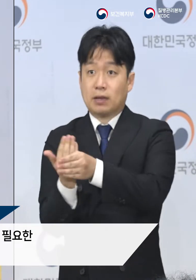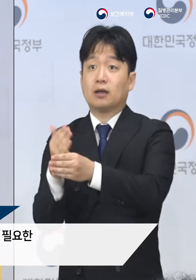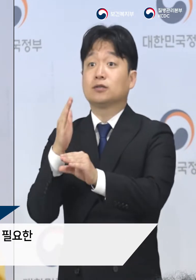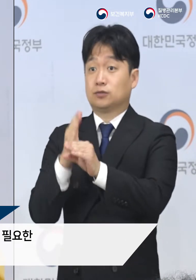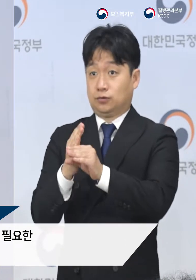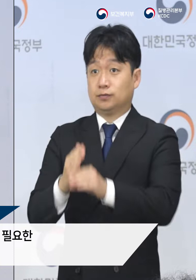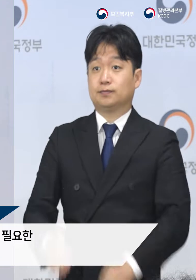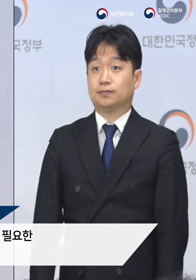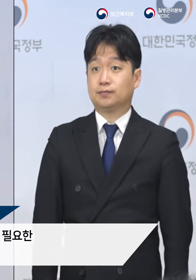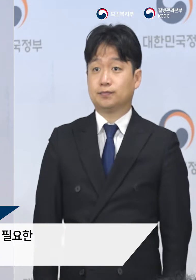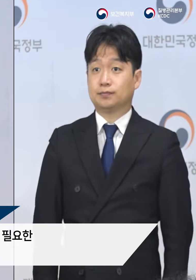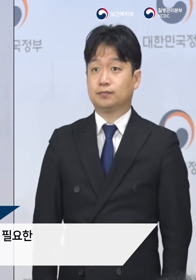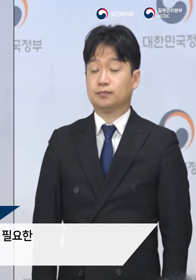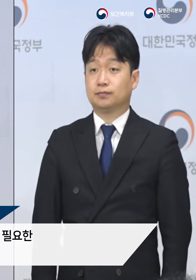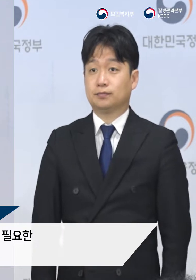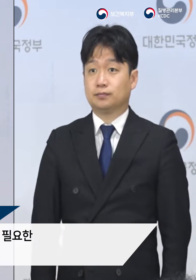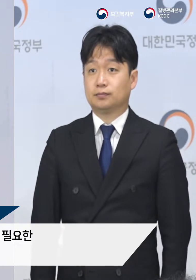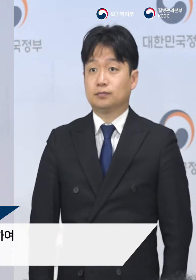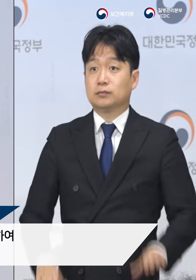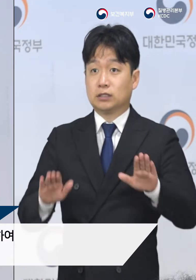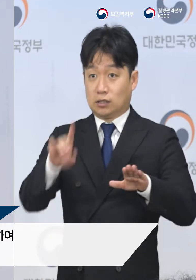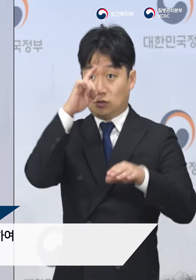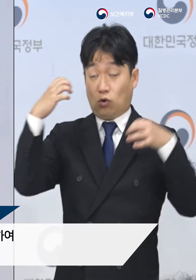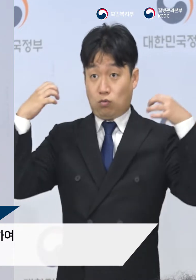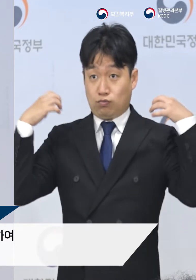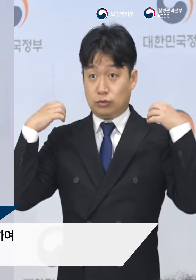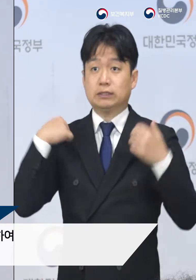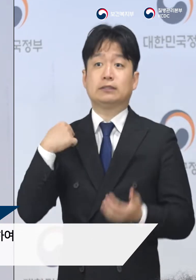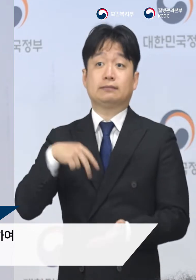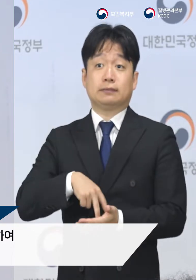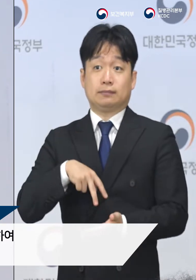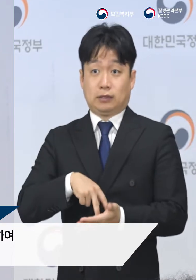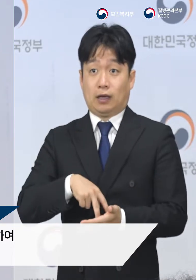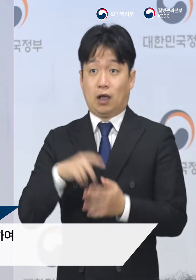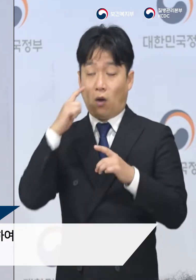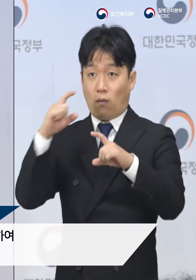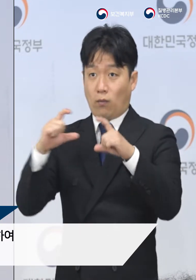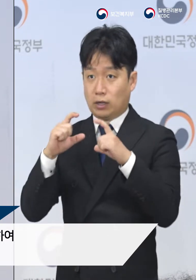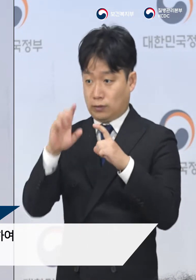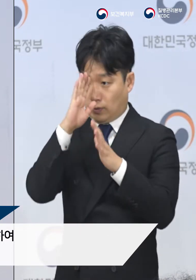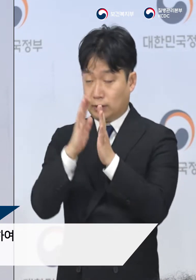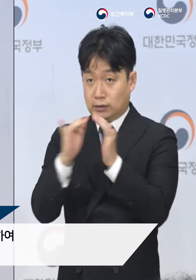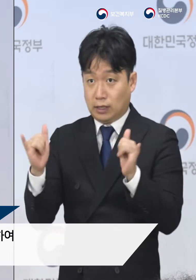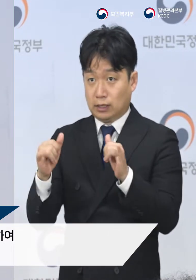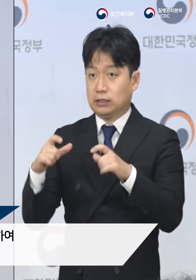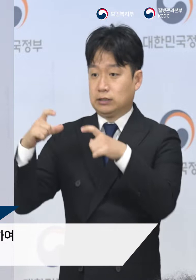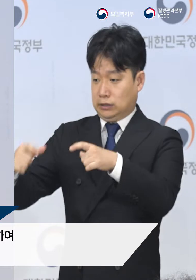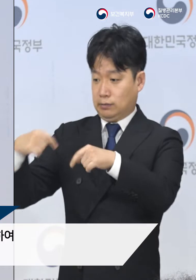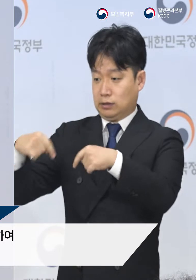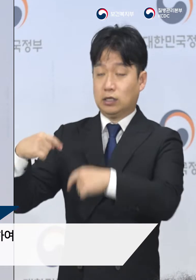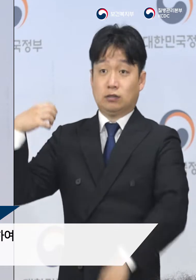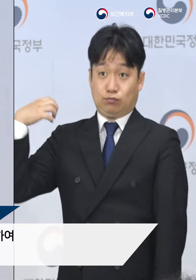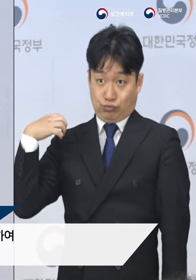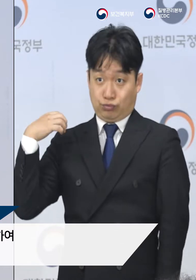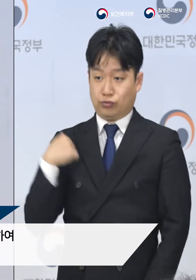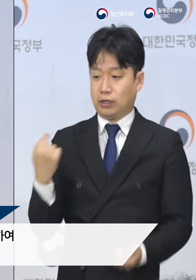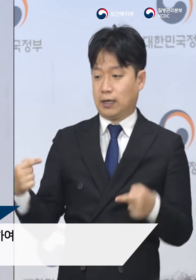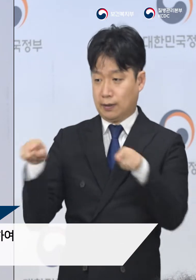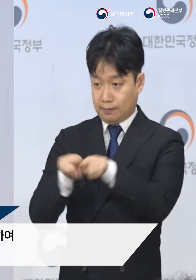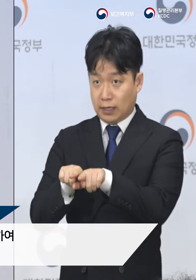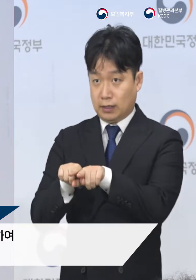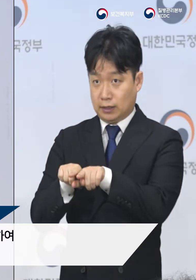있습니다. 정부는 발생한 확진 환자들에 대하여 지자체와 협력하여